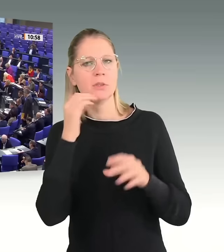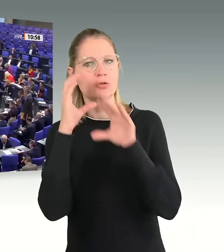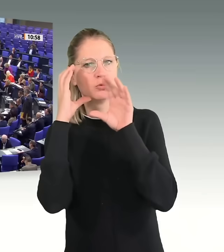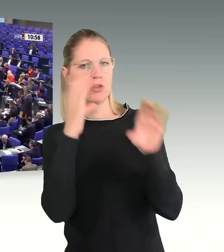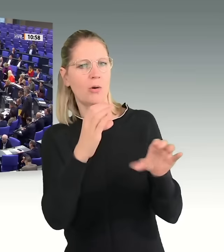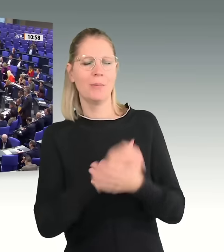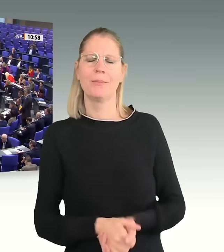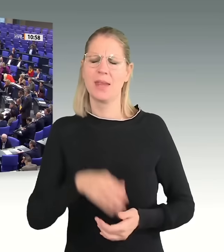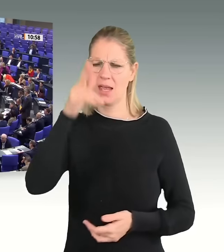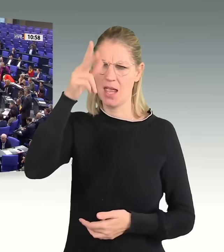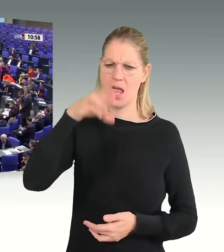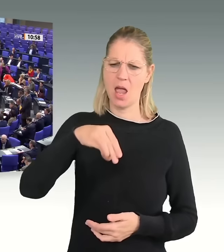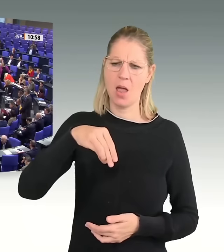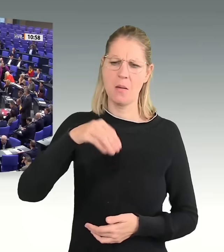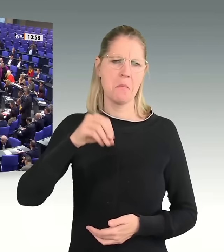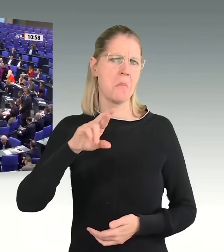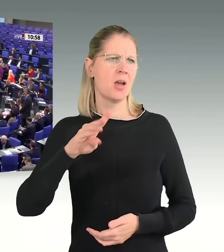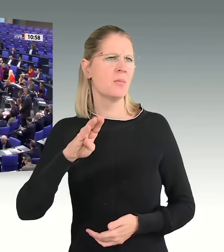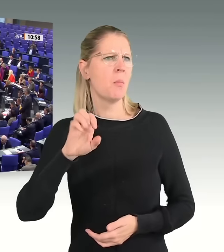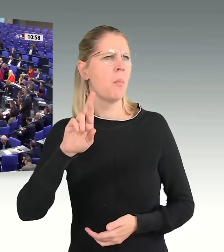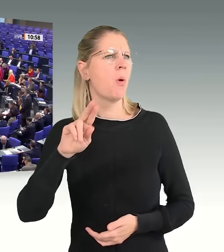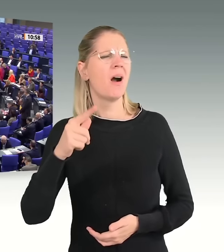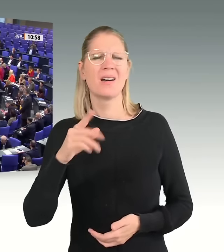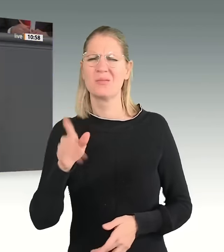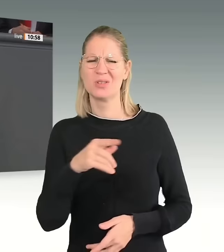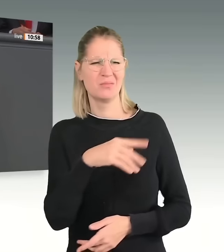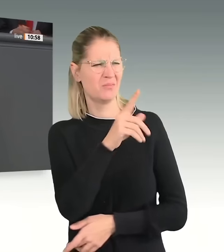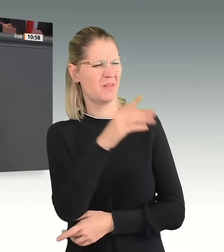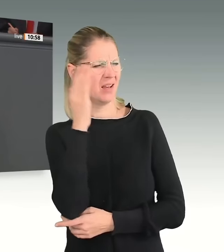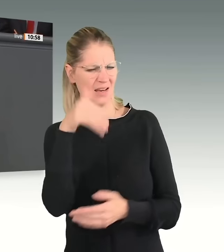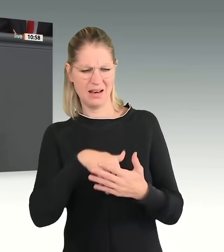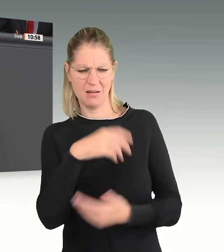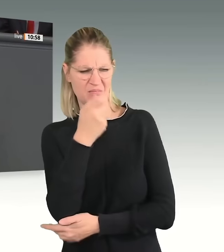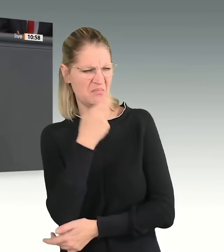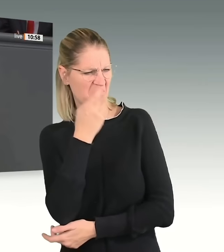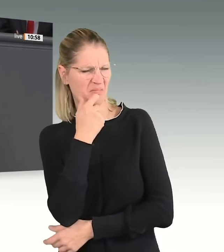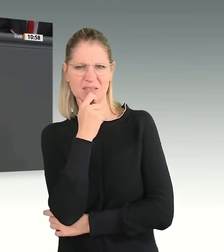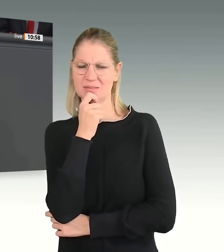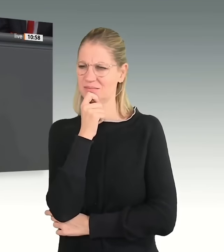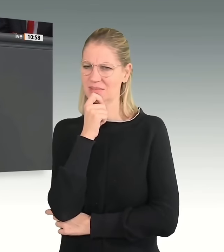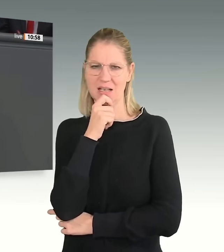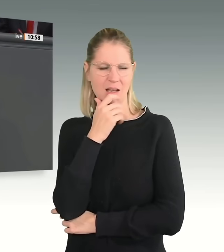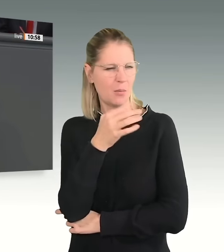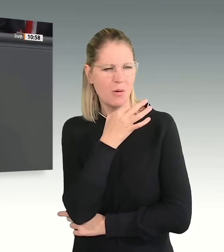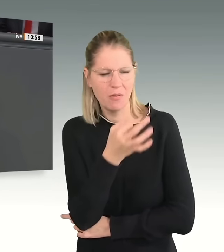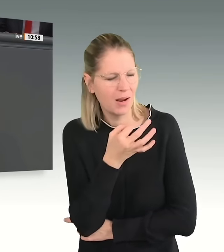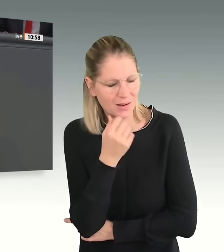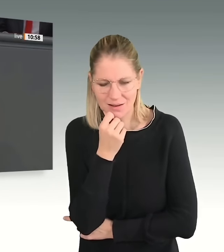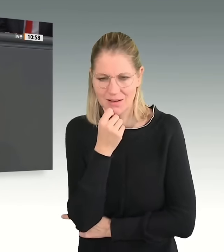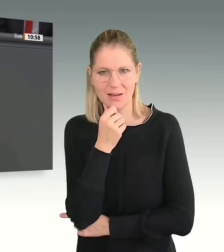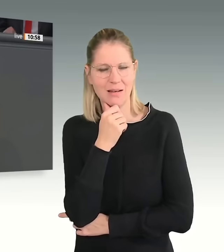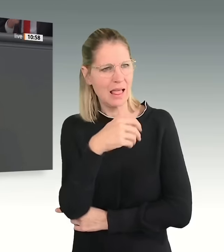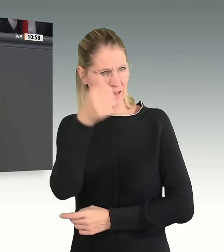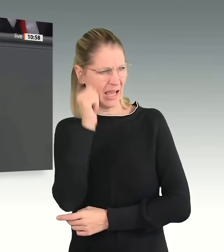Mörseburg, ich muss mich doch über Ihre Rede sehr wundern und möchte Sie fragen, auch wenn Sie jetzt gerade nicht aufwechsam sind, ob Sie eigentlich